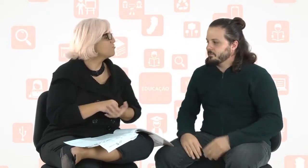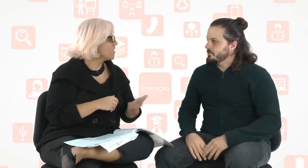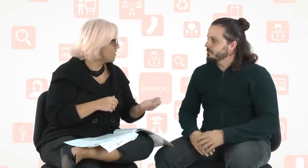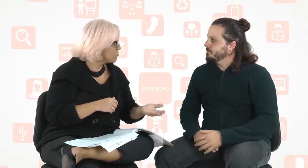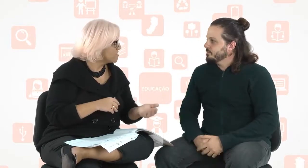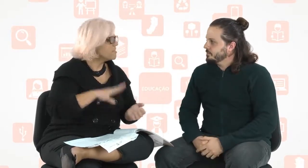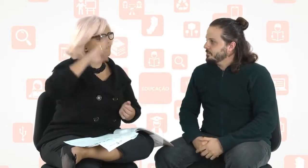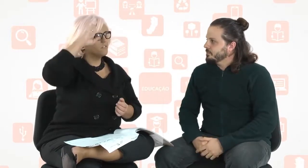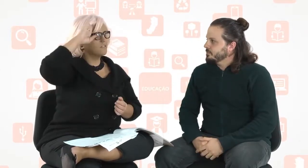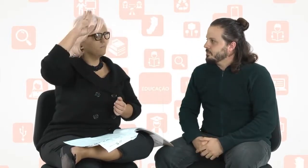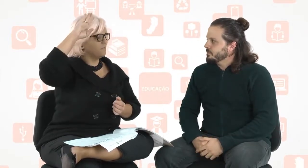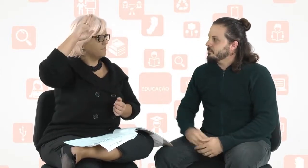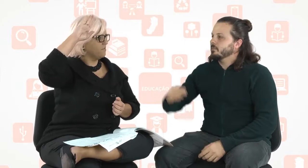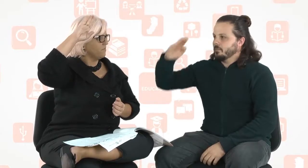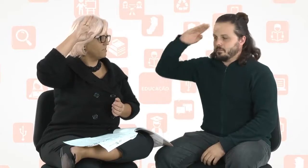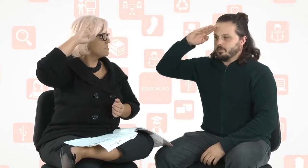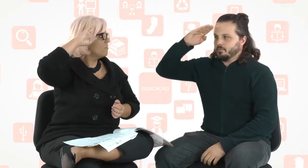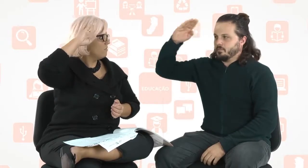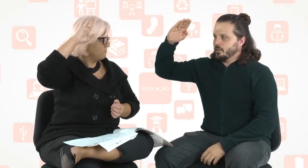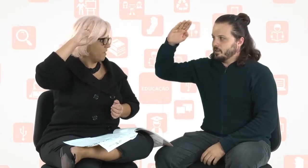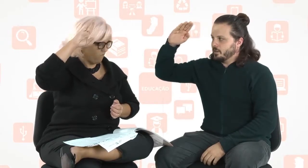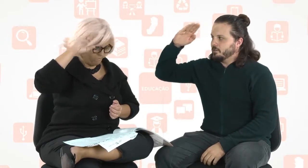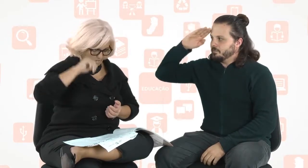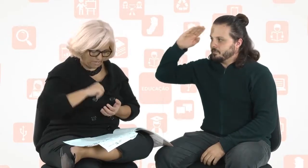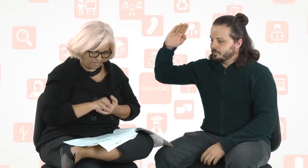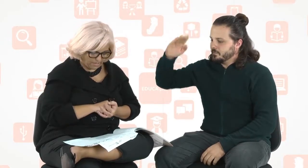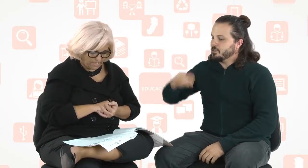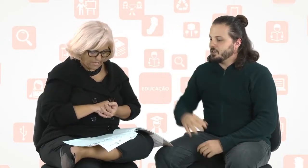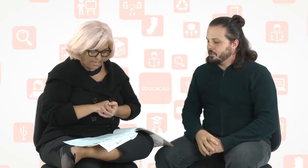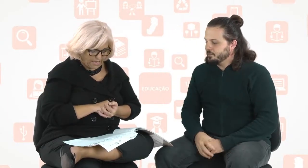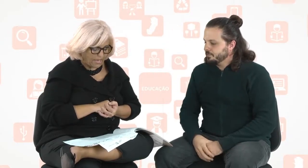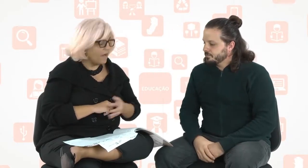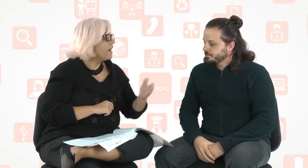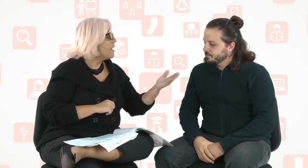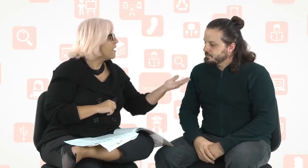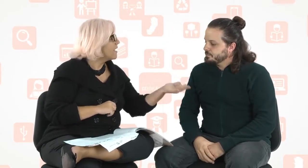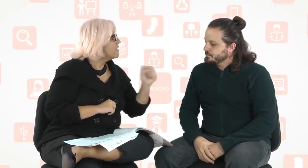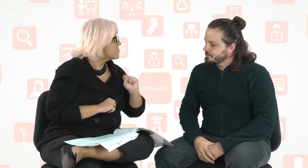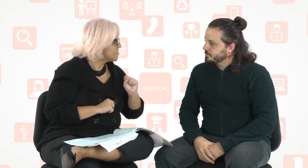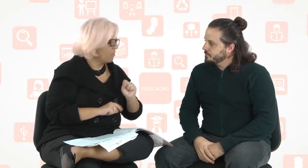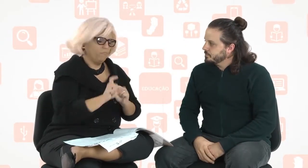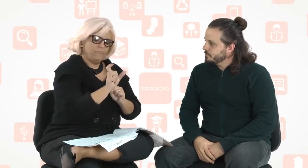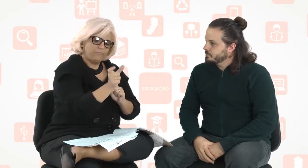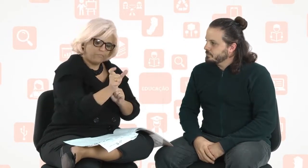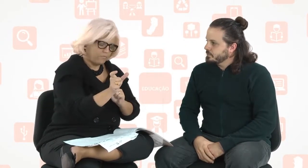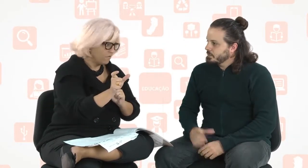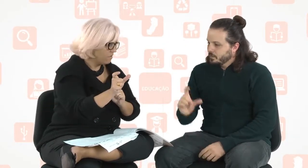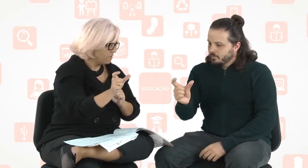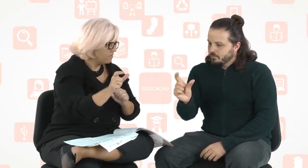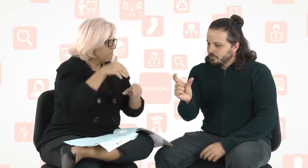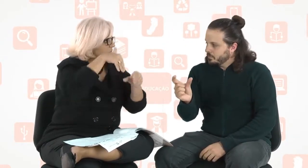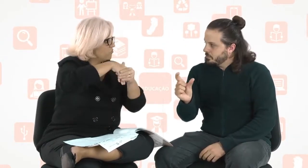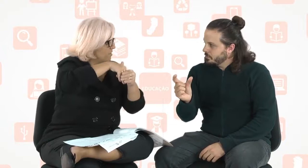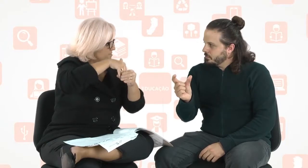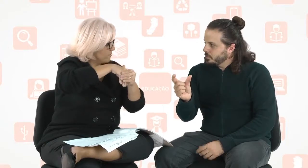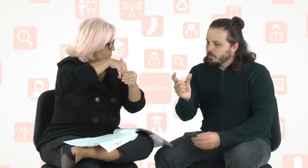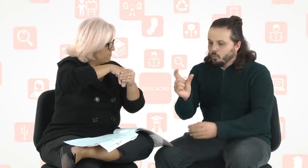Certificado de reservista. Reservista, se for o nome, né? Sim. A eleição. De eleição. O